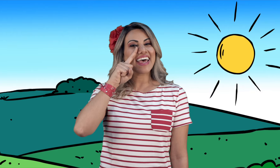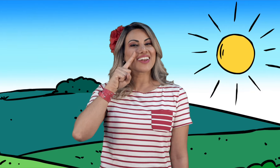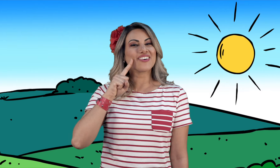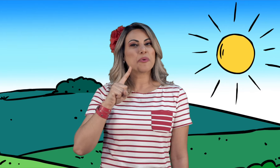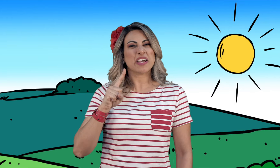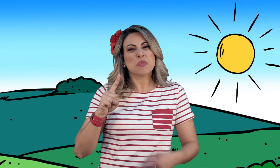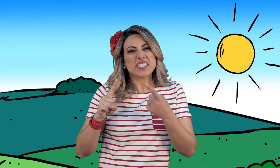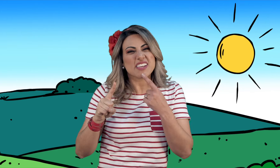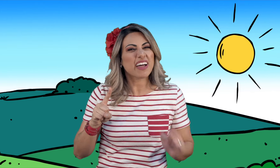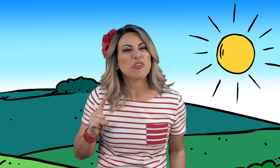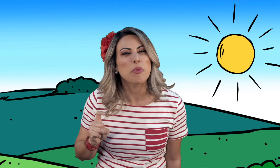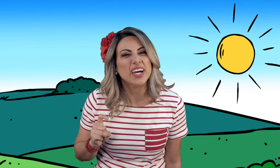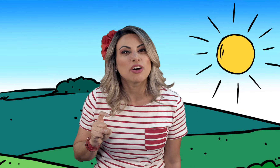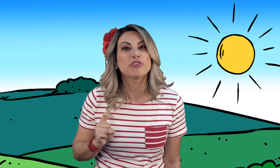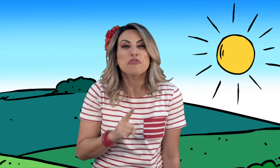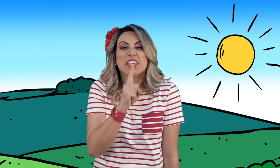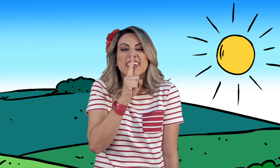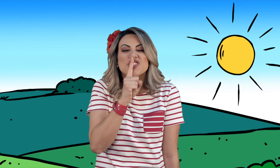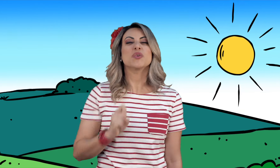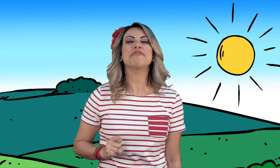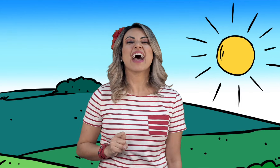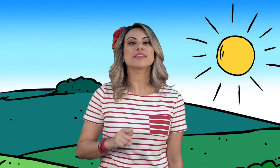Amarelo! Mas não precisa falar com a boca, não, viu? Fica quietinho, faz!